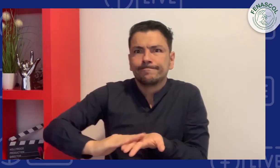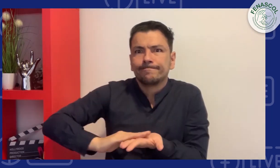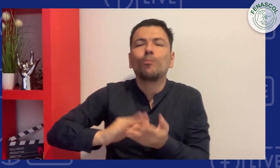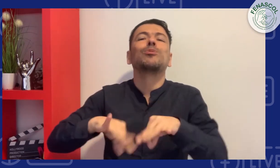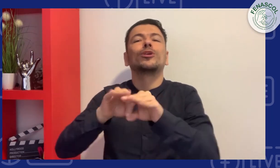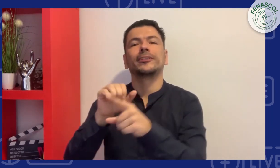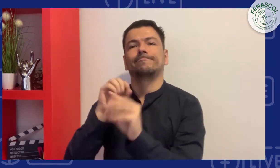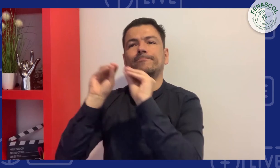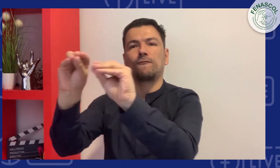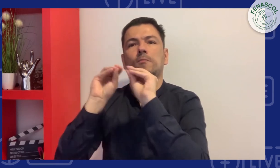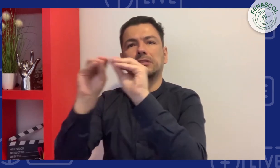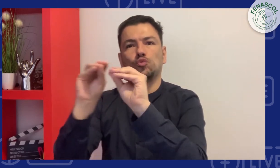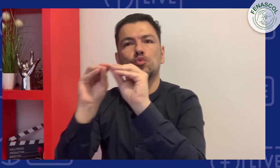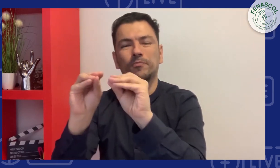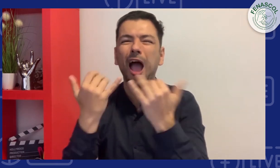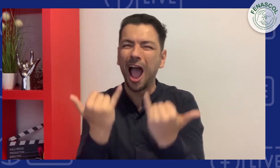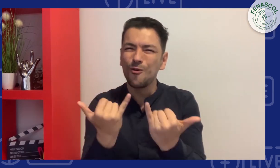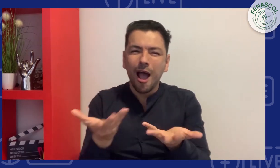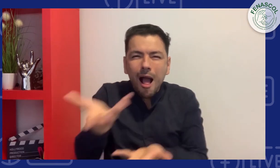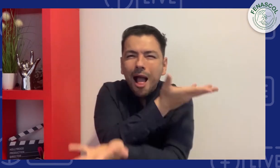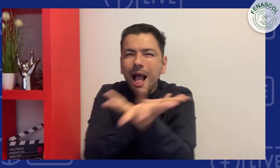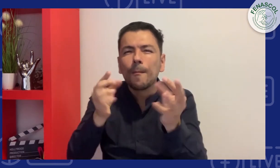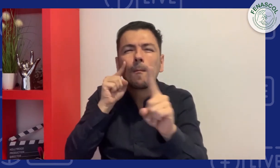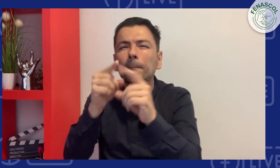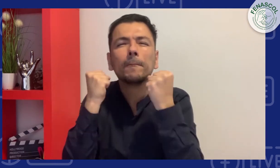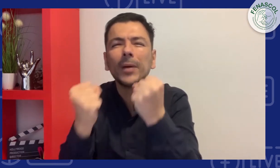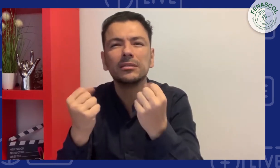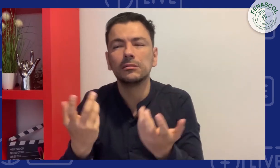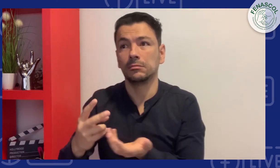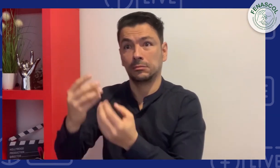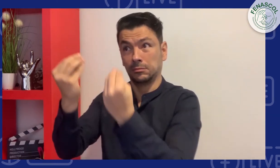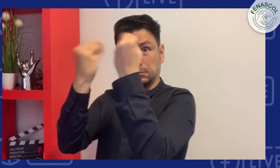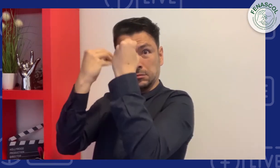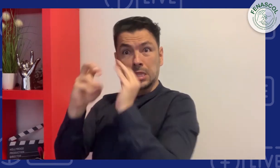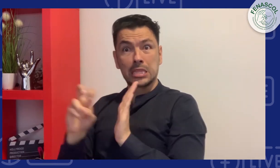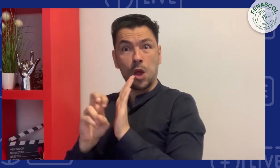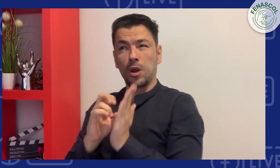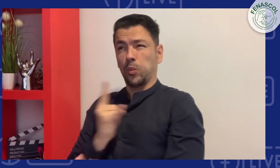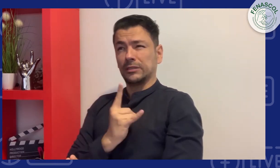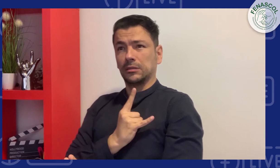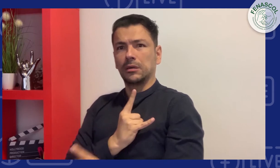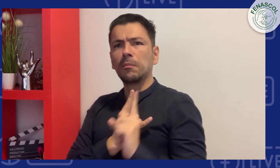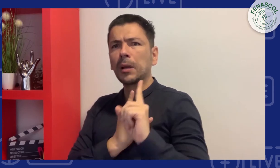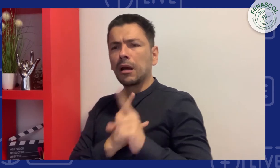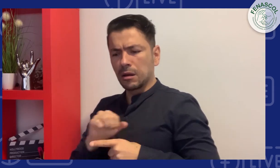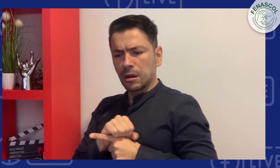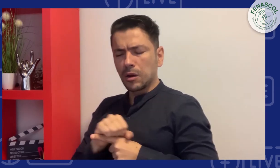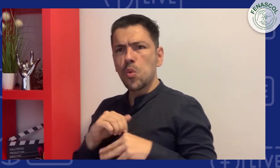la falta de formación para prestar el servicio de interpretación. Y recalco que esta información no solo debe apuntar a lo